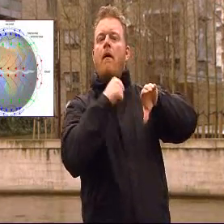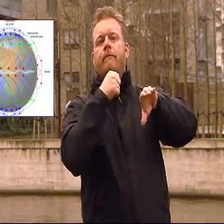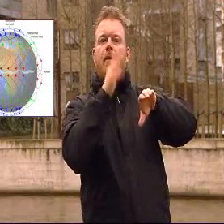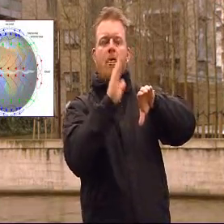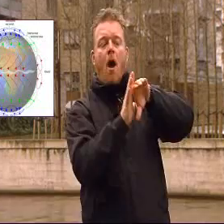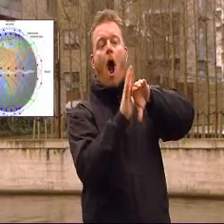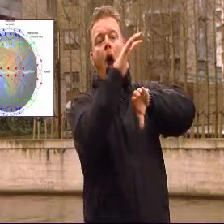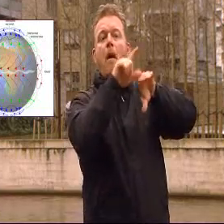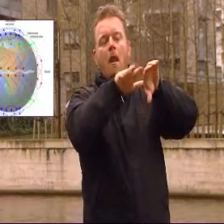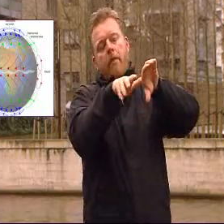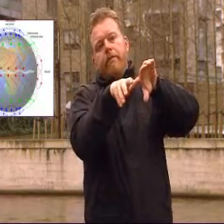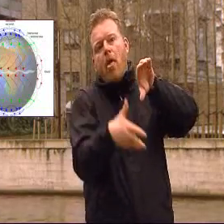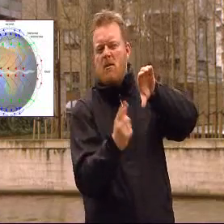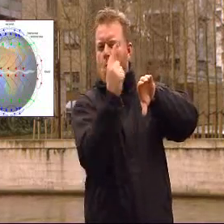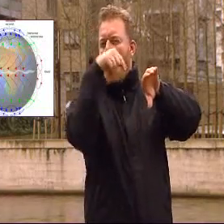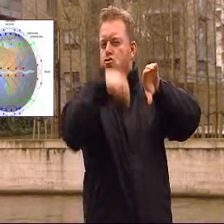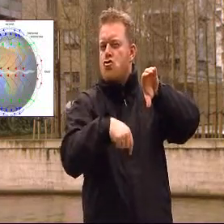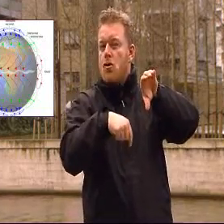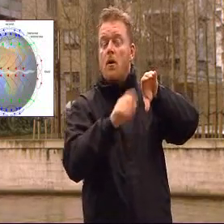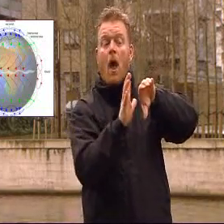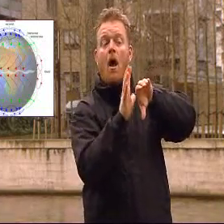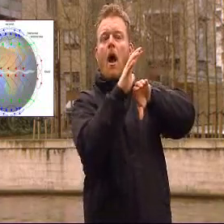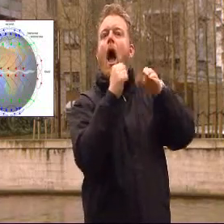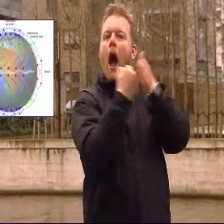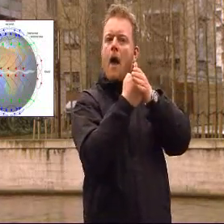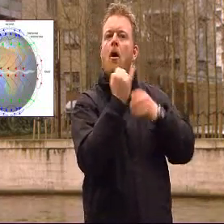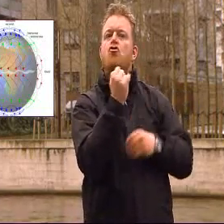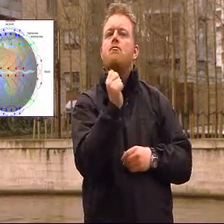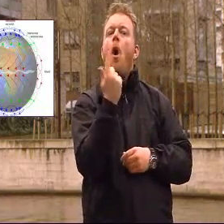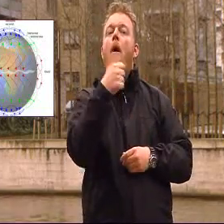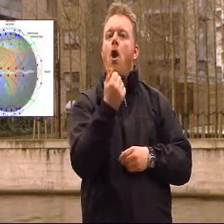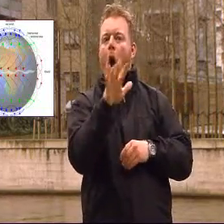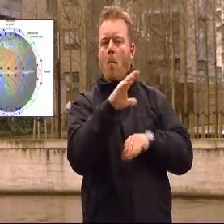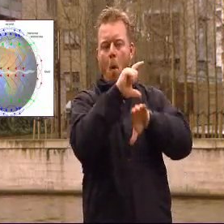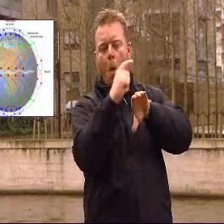Luften kan nu enten dreje mod nord eller syd på kloden, og her møder luften så det subtropiske område.